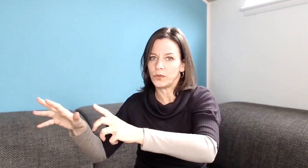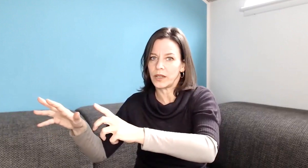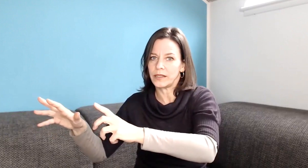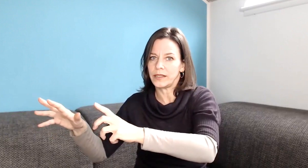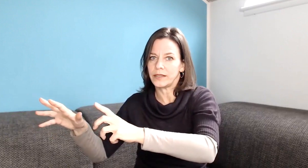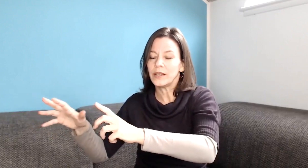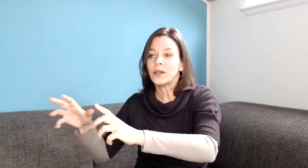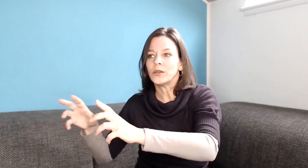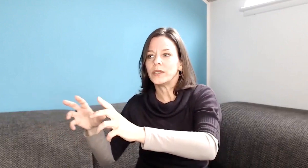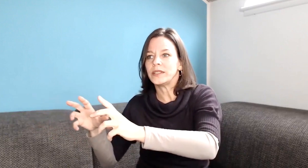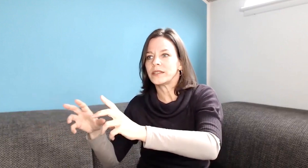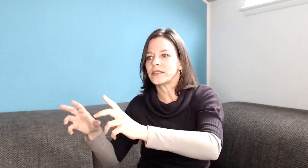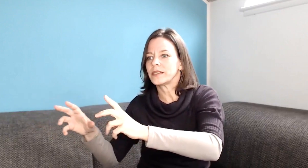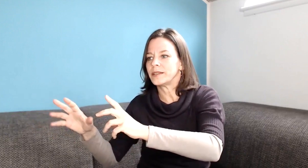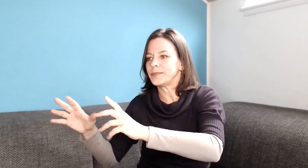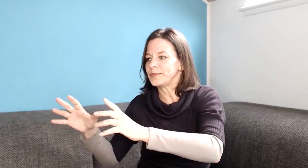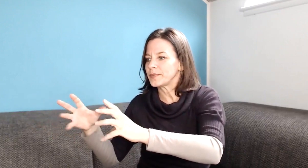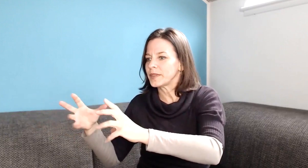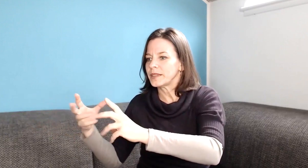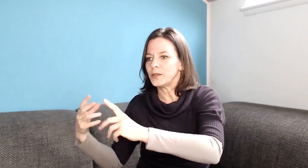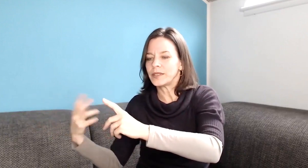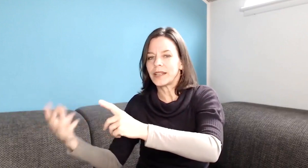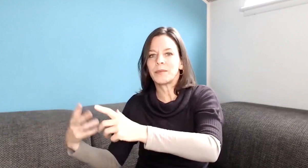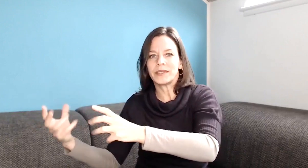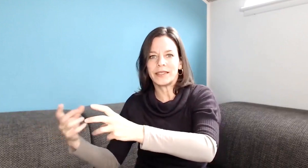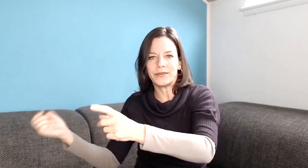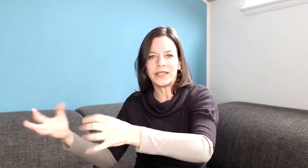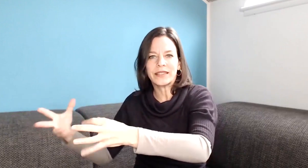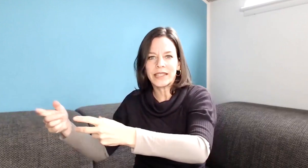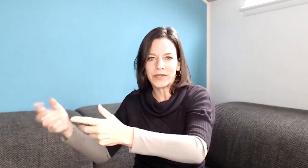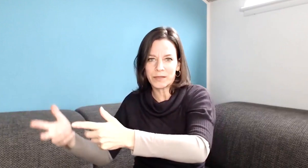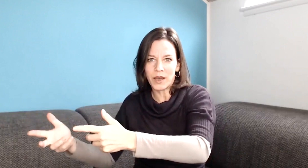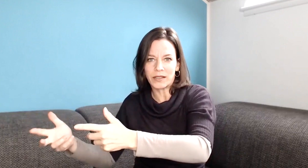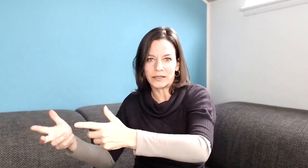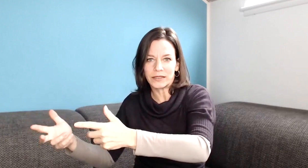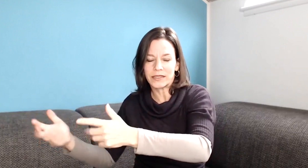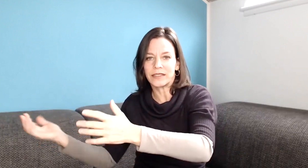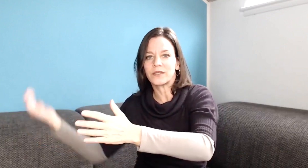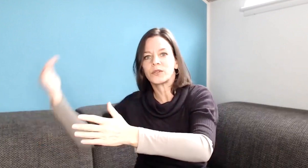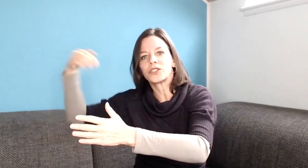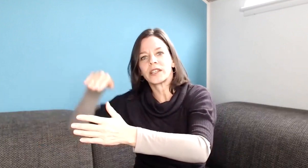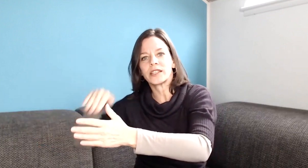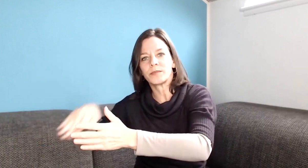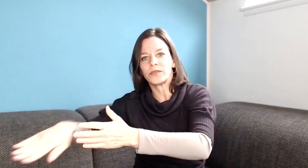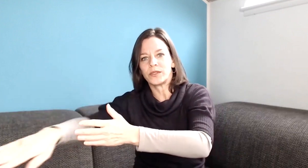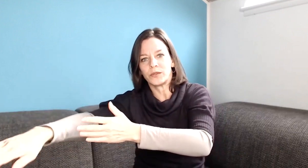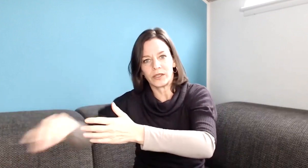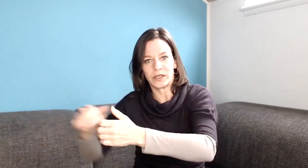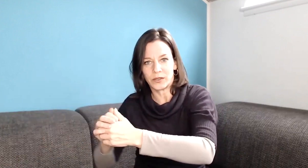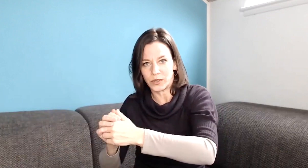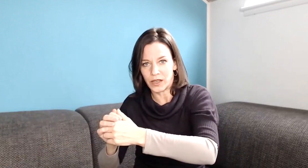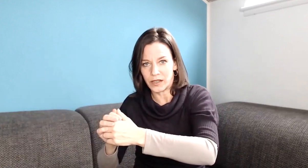reingeht. In dieses, dann wenigstens etwas machen. Das ist dann so die Stressbewegung in Richtung 3.